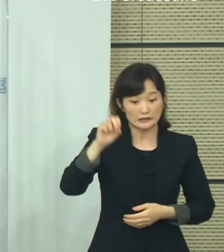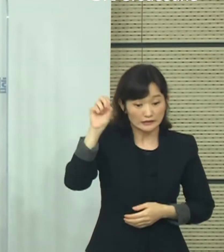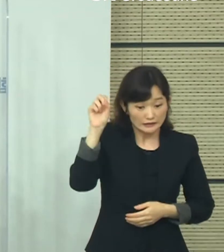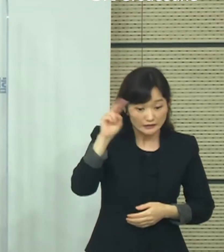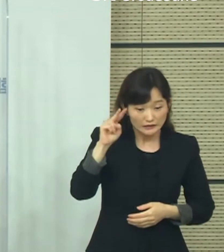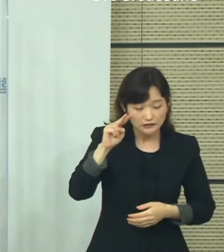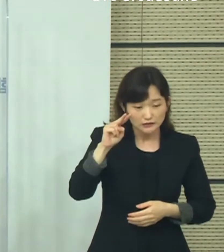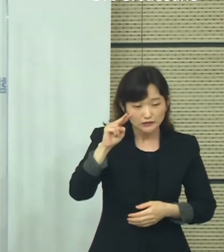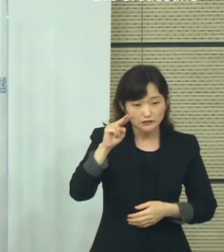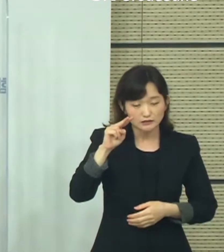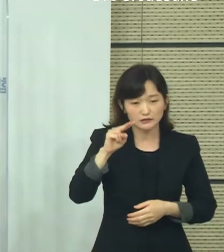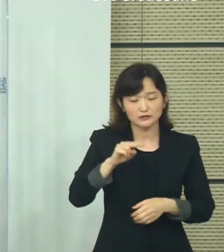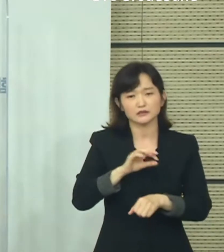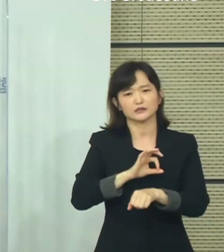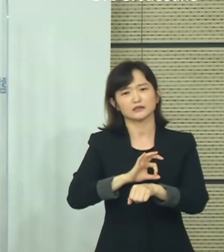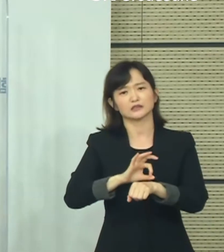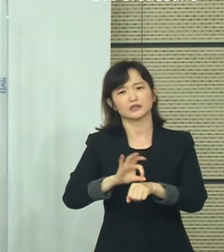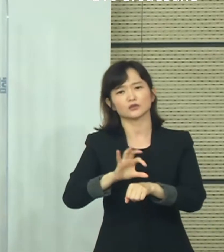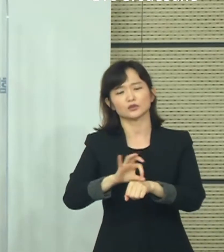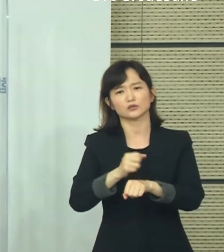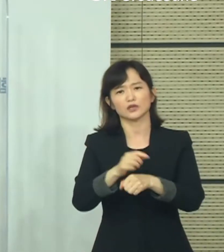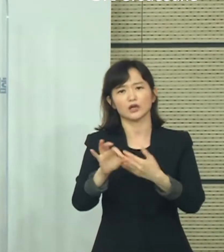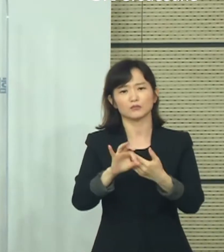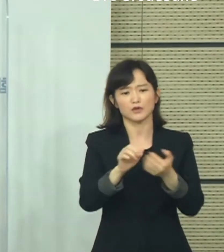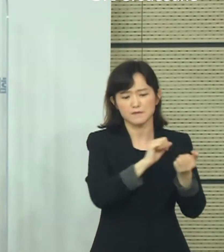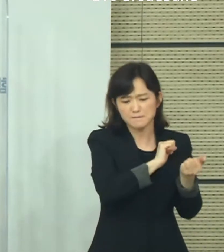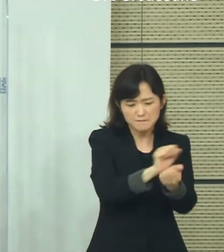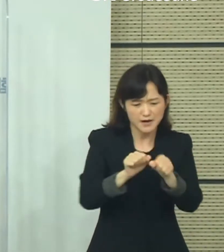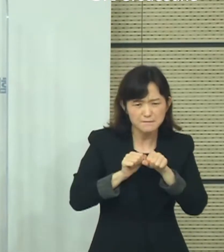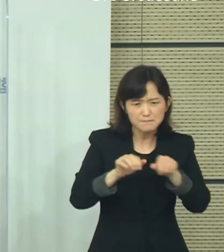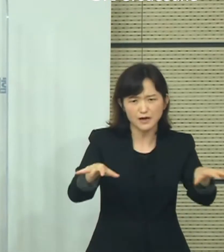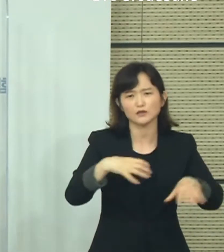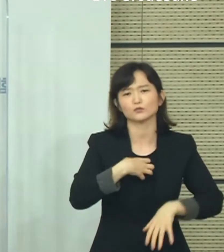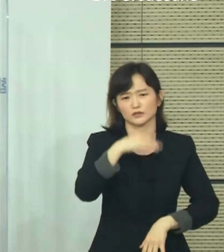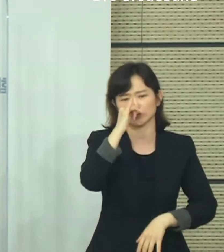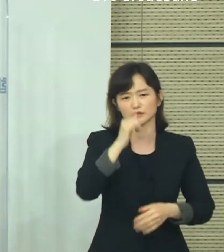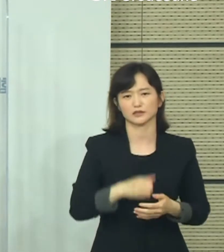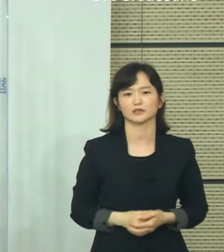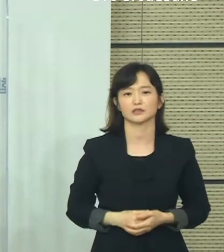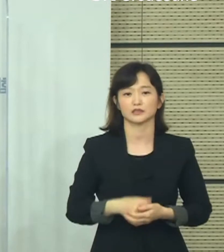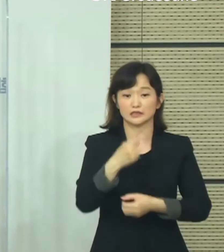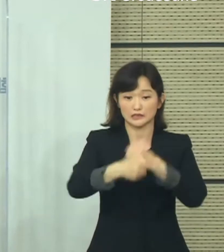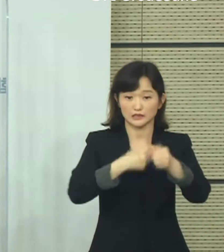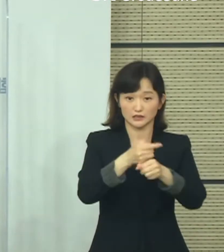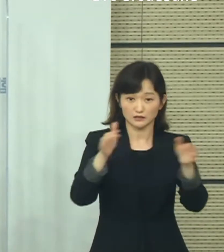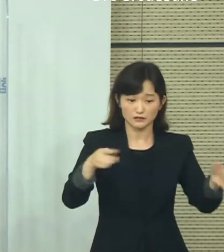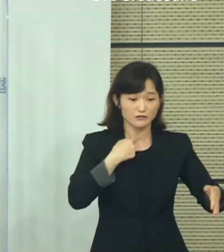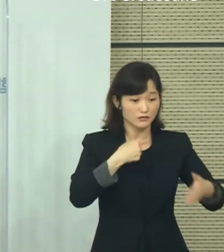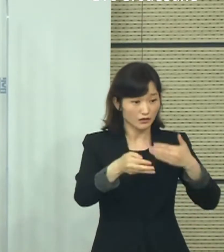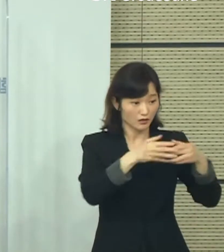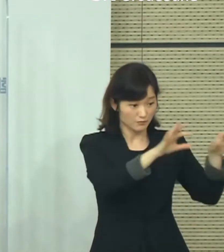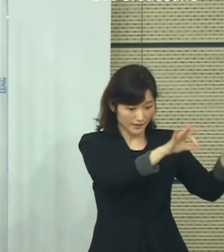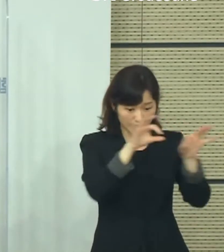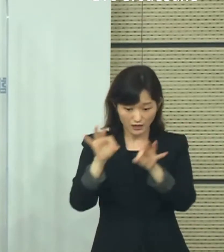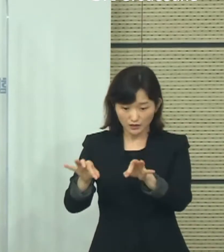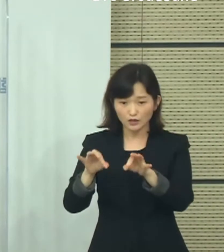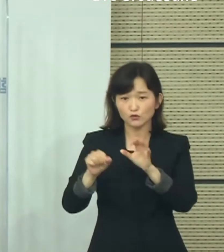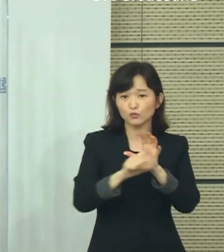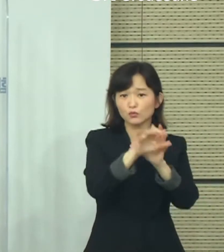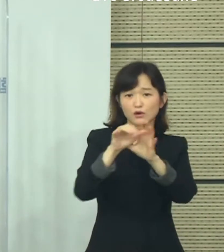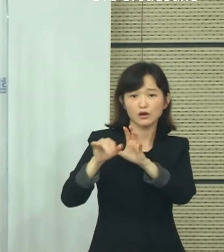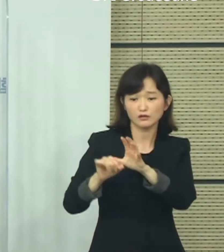유행이 커질 가능성도 있습니다. 다만 우리는 지난 1년간의 경험을 통해 코로나19